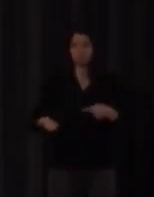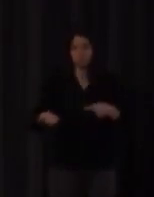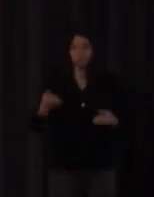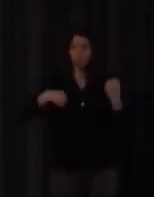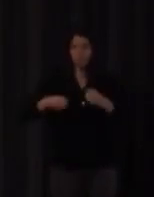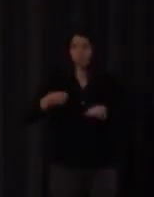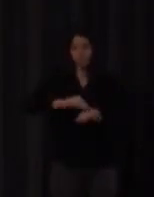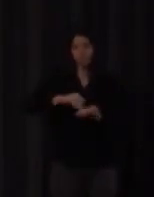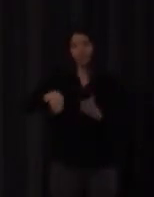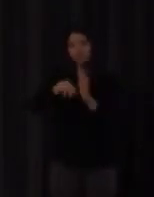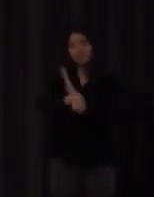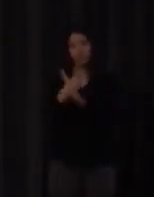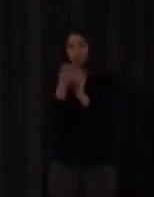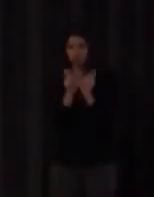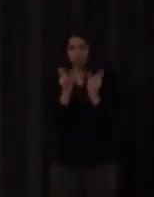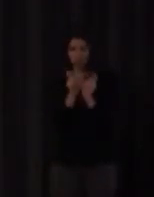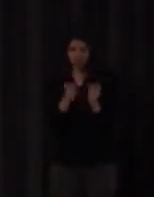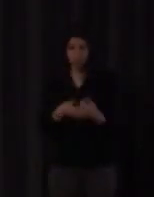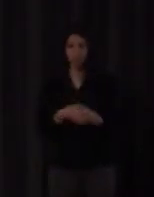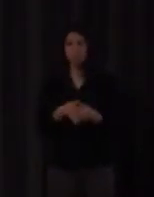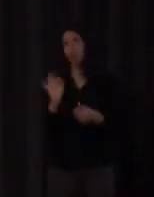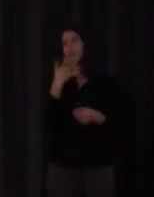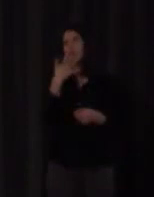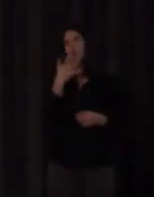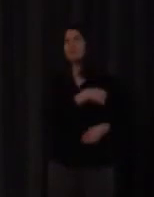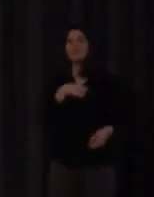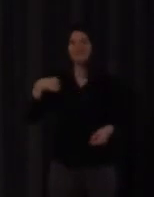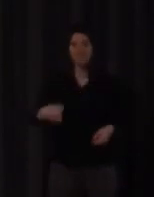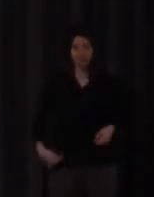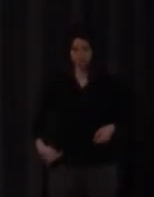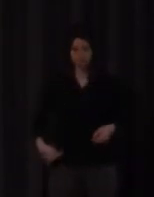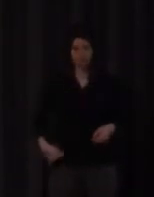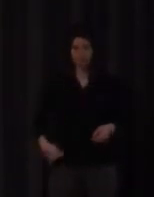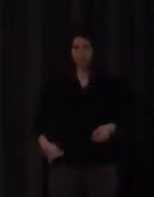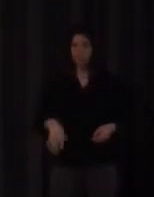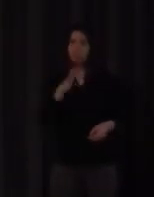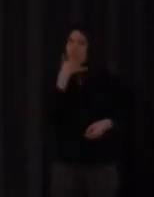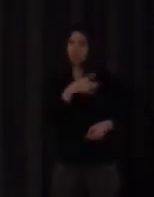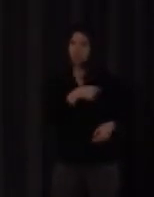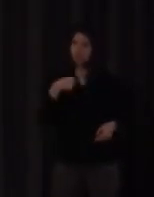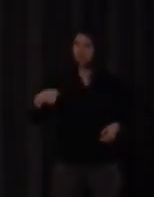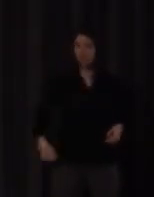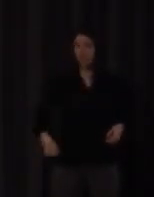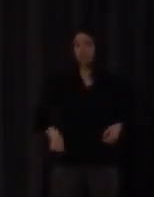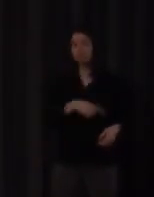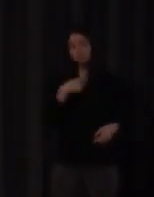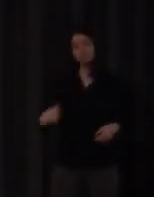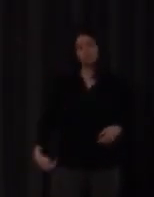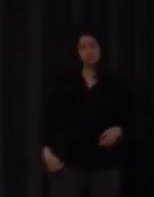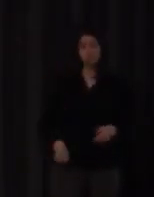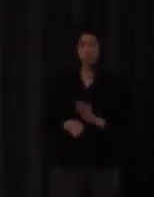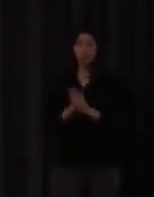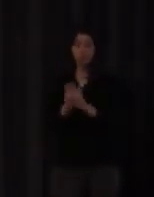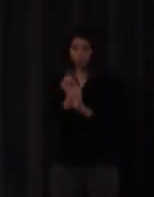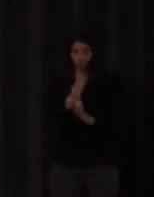a lo mejor lo ven más claro con el signo china por ejemplo no es una curva sin más sino hay un movimiento claro